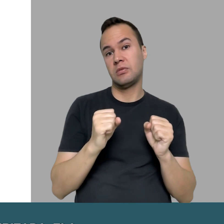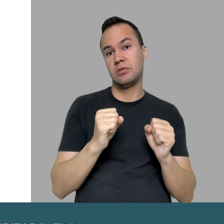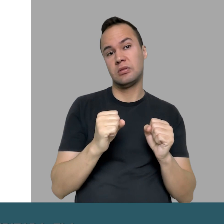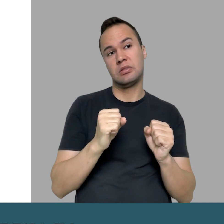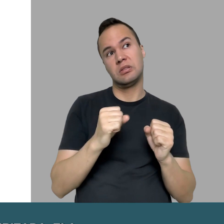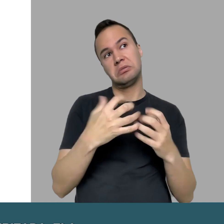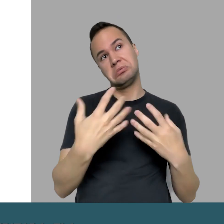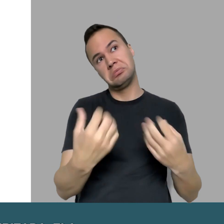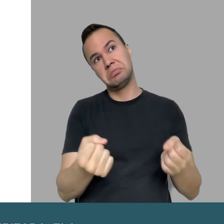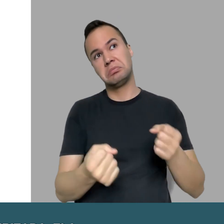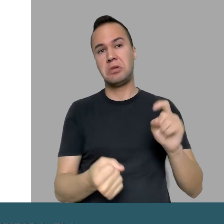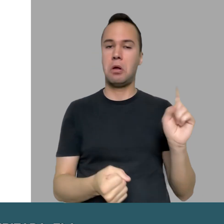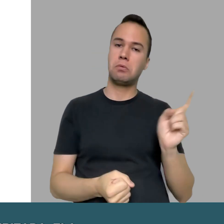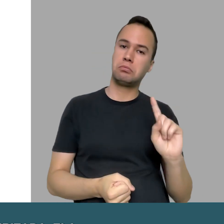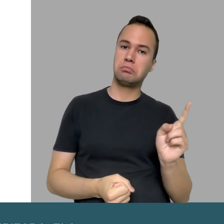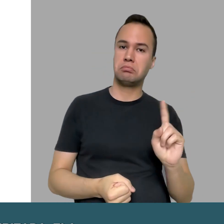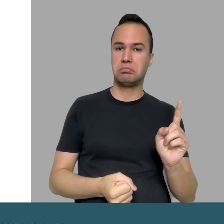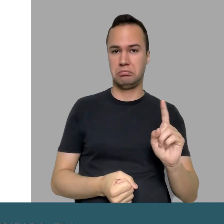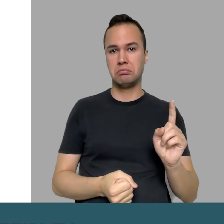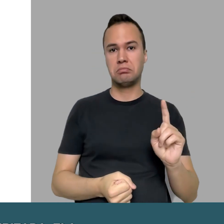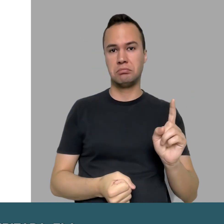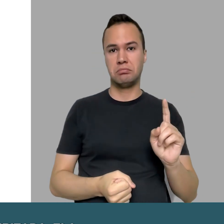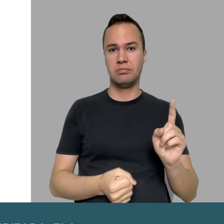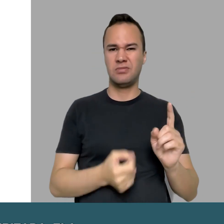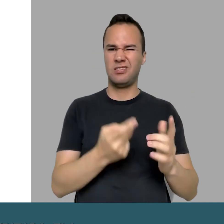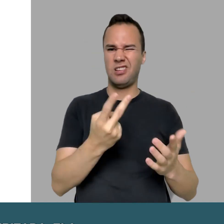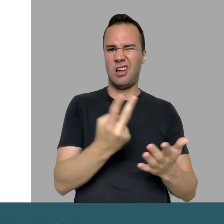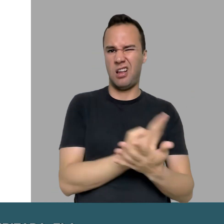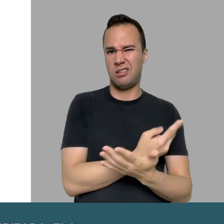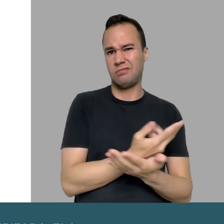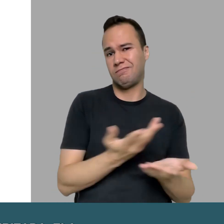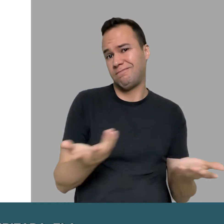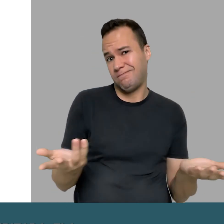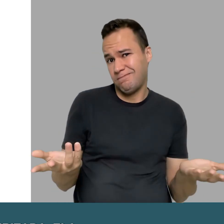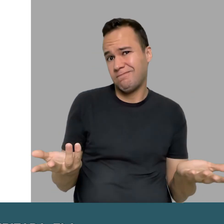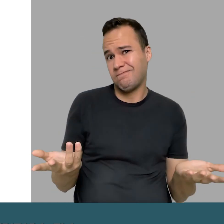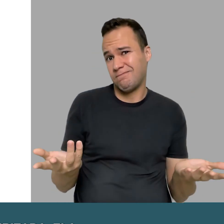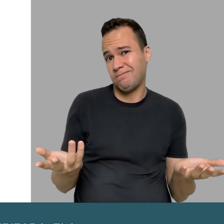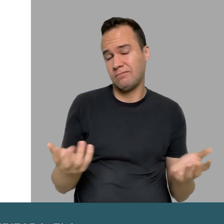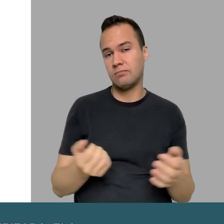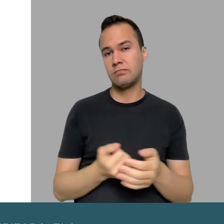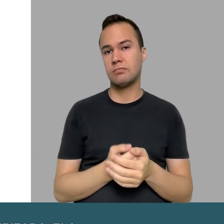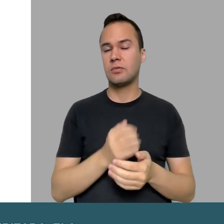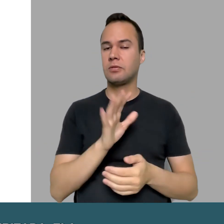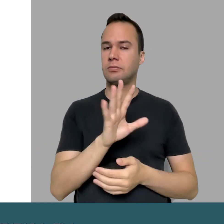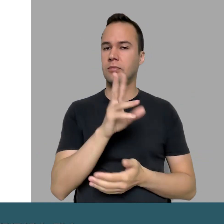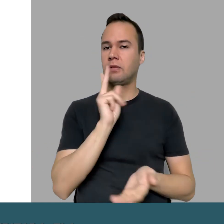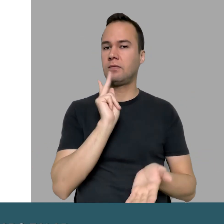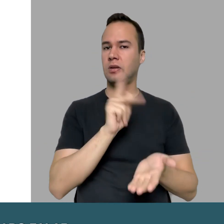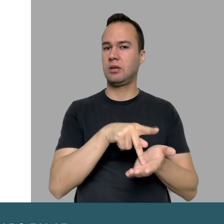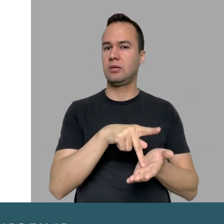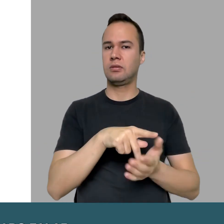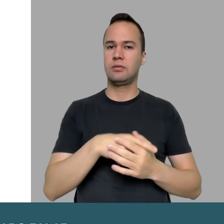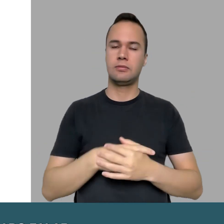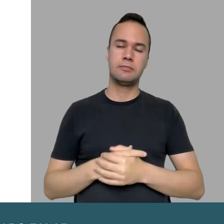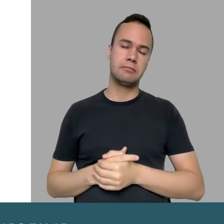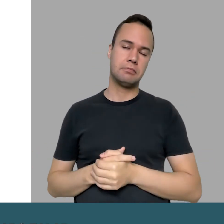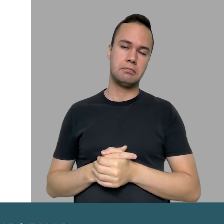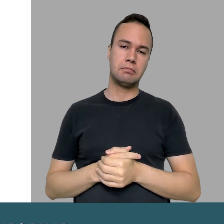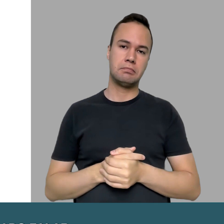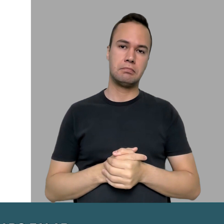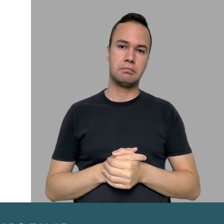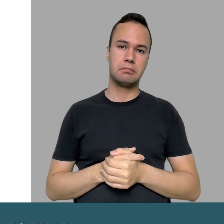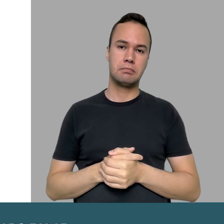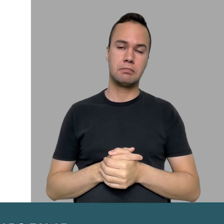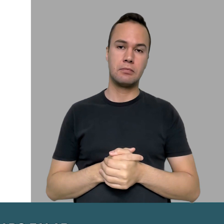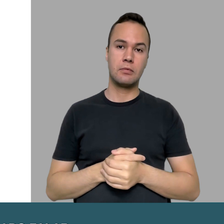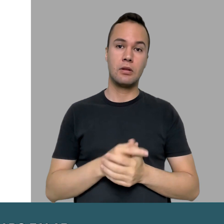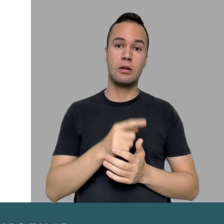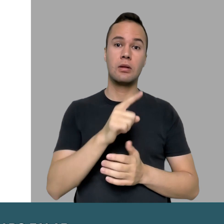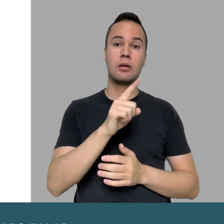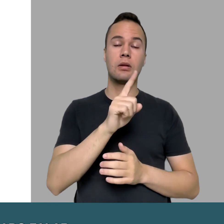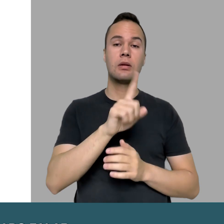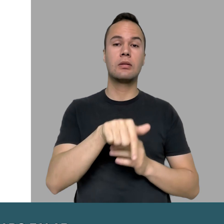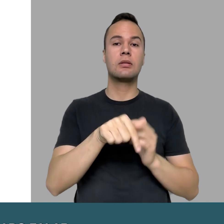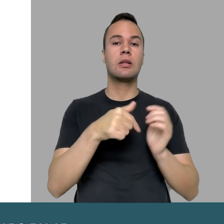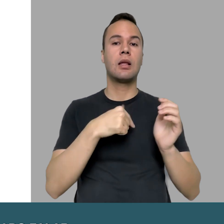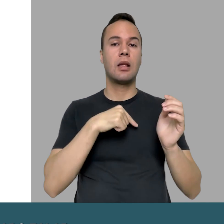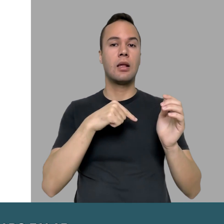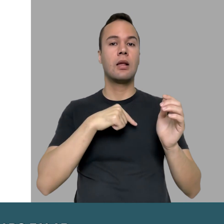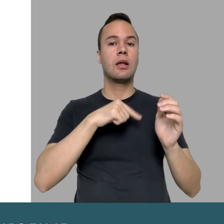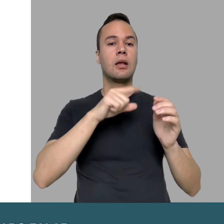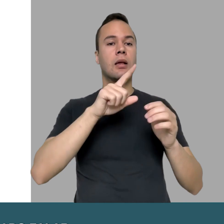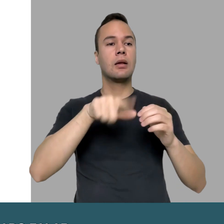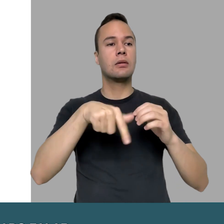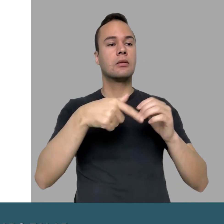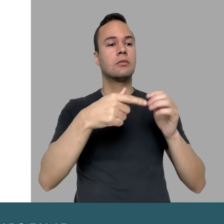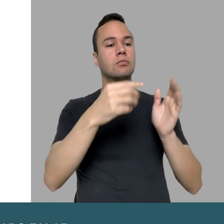e lei pulverizada, ela pode pegar ou não pegar, é até errado falar isso, mas é a